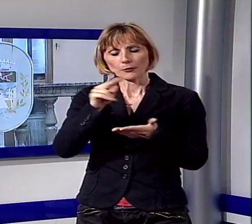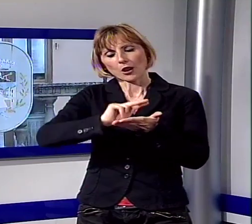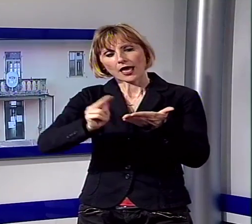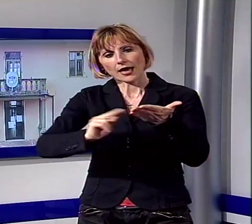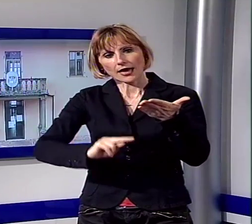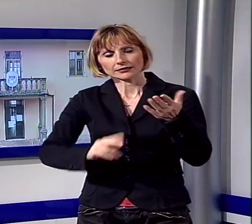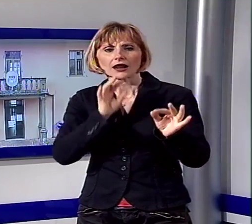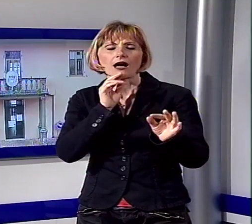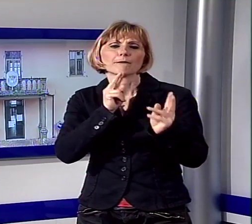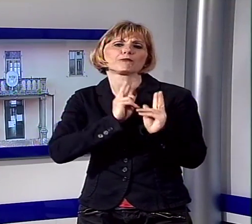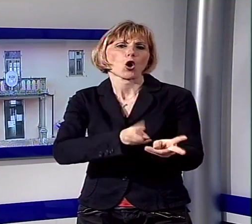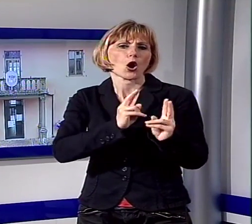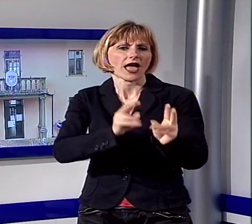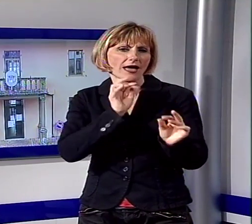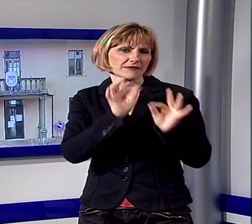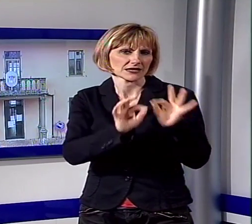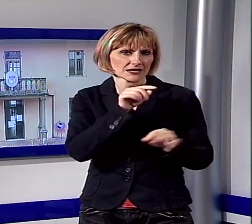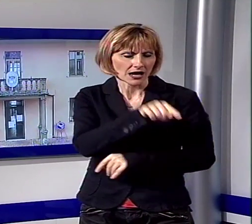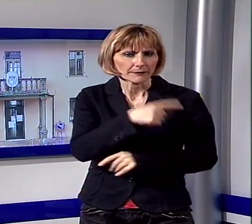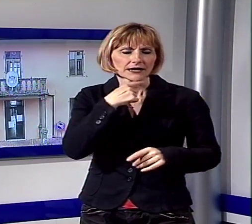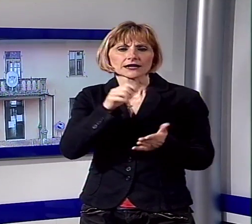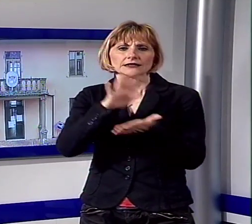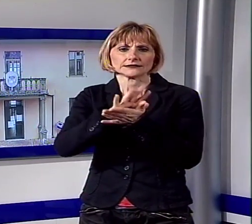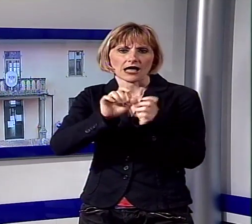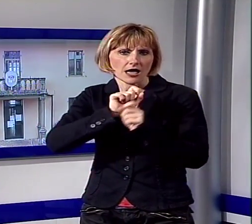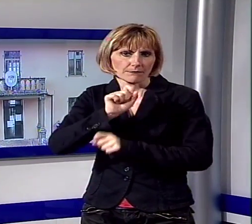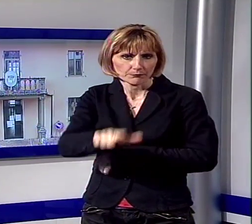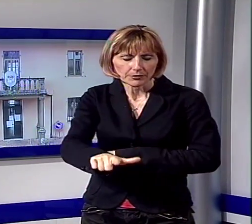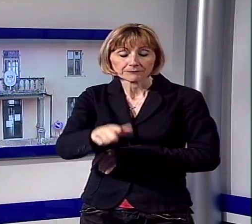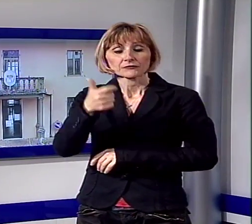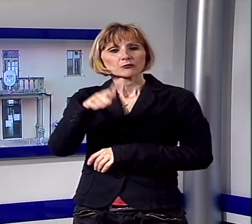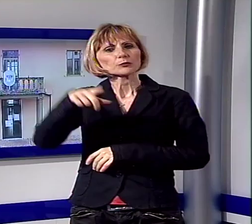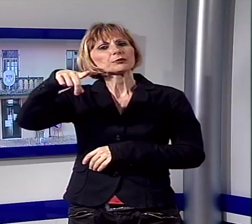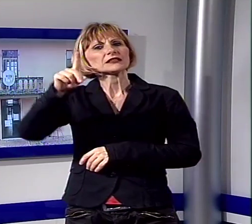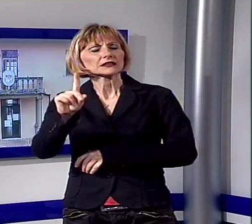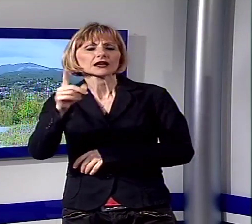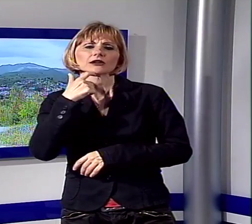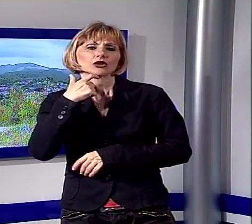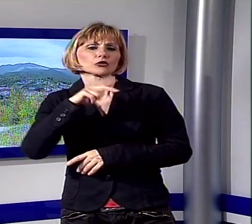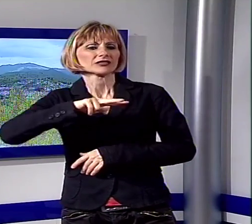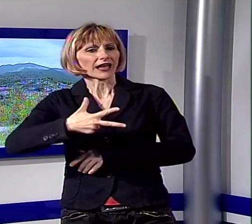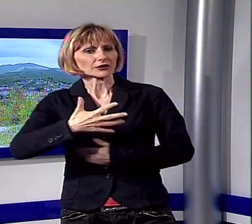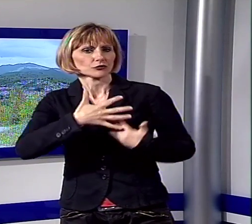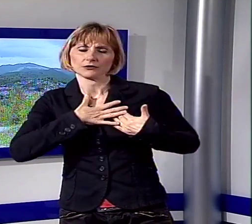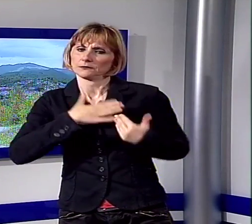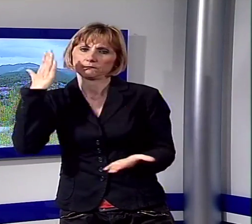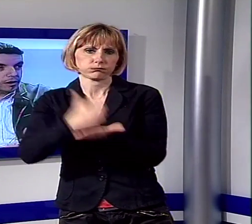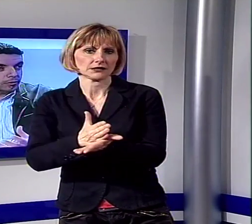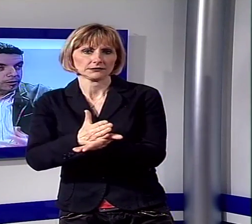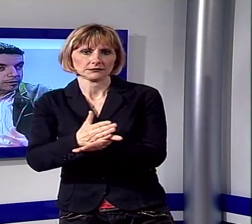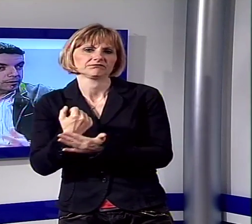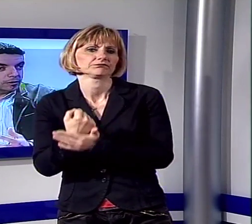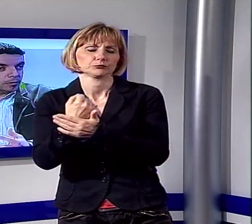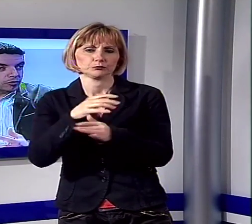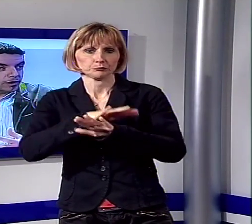lettera polemica inviata alla stampa dopo che il PD aveva annunciato che non lo avrebbe sostenuto per un terzo mandato. Fantoni,